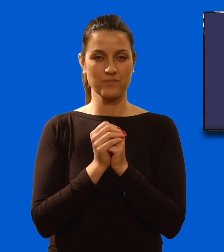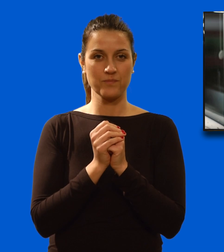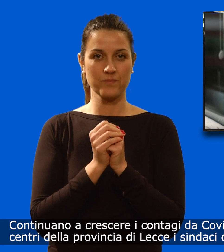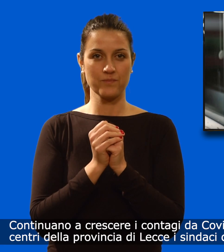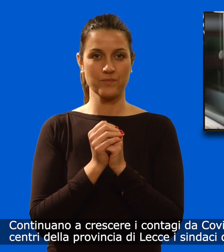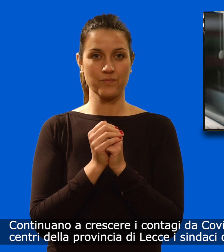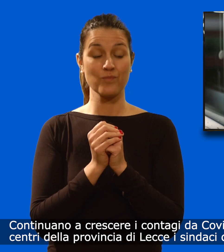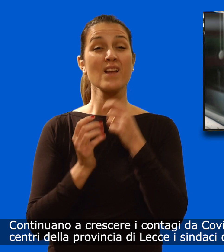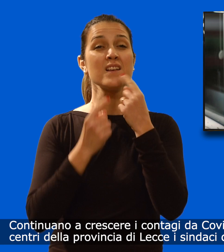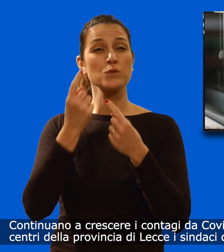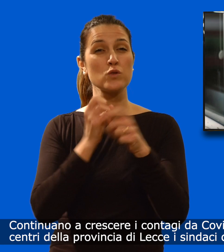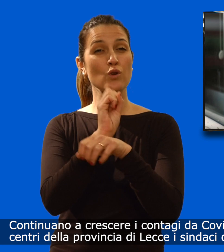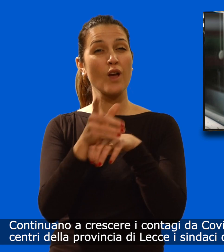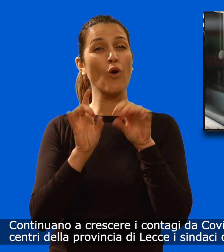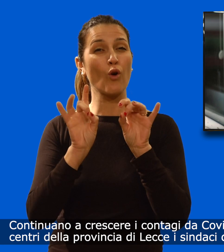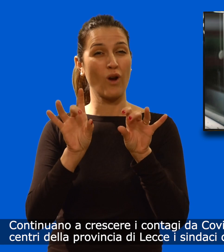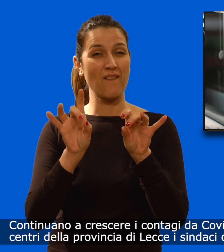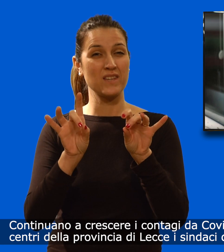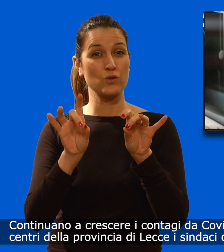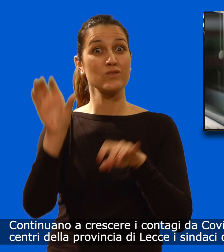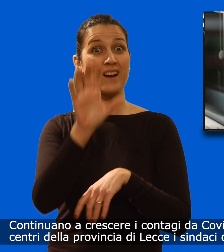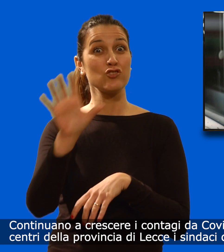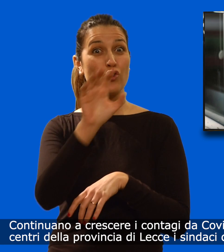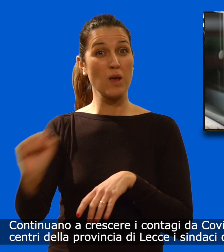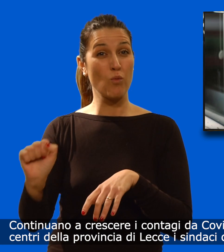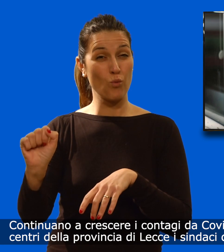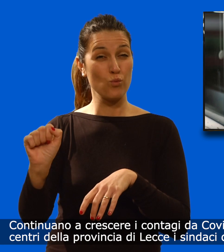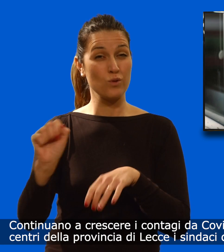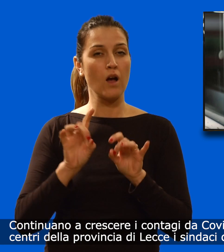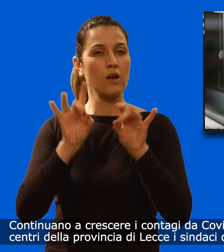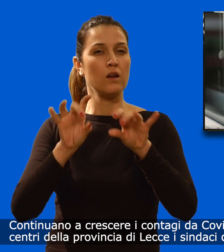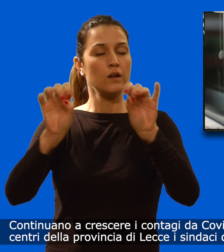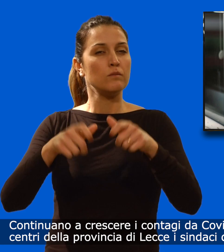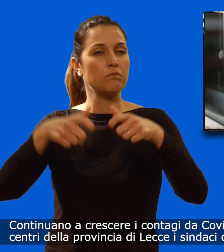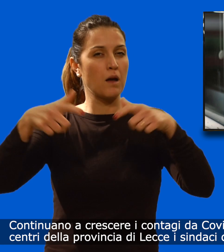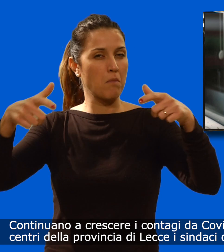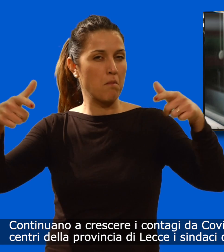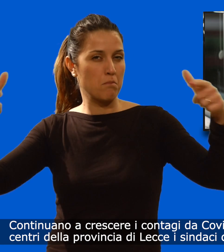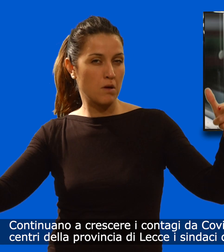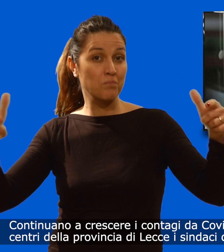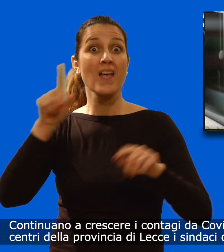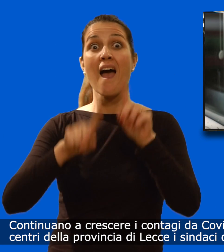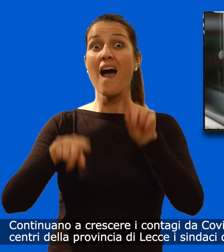Continuano a crescere i contagi da Covid in Puglia e in alcuni centri della provincia di Lecce